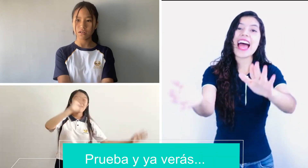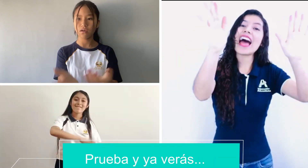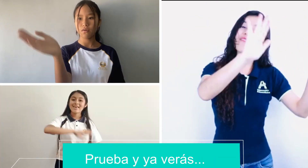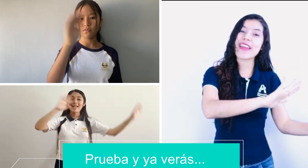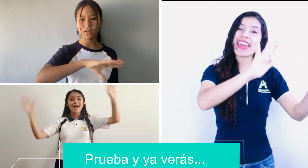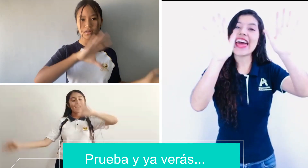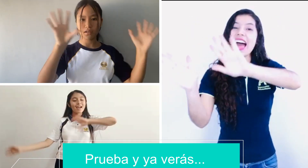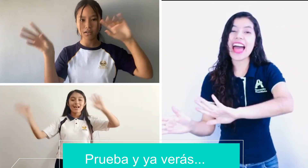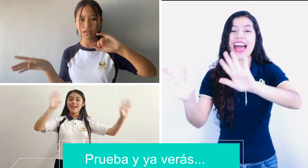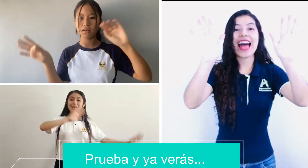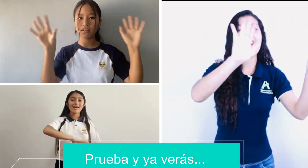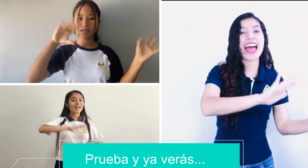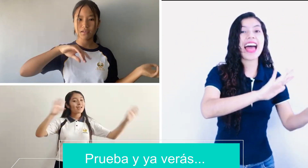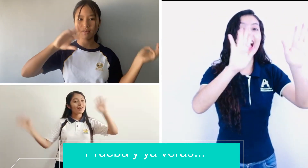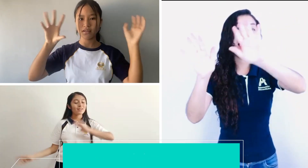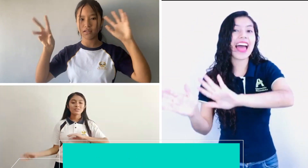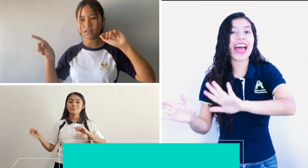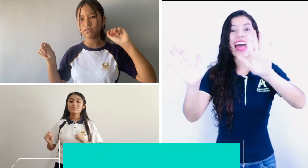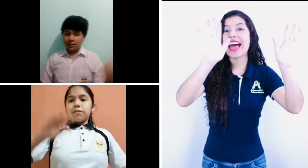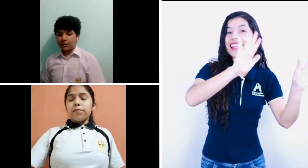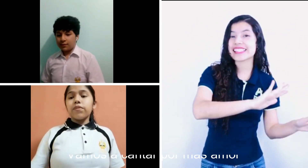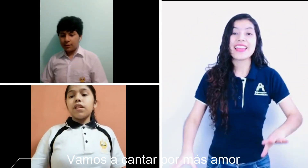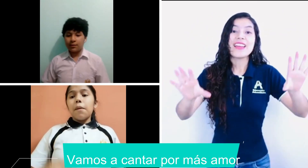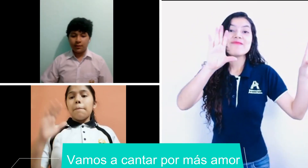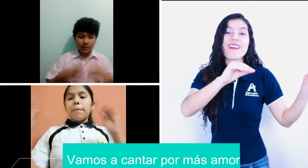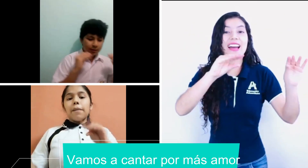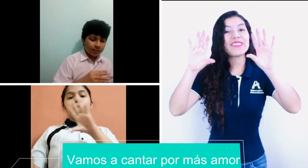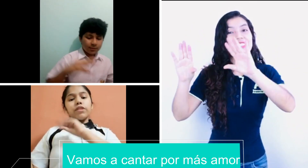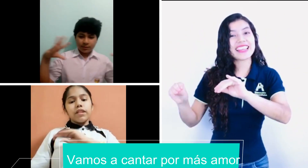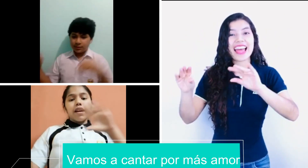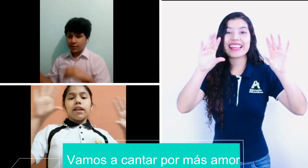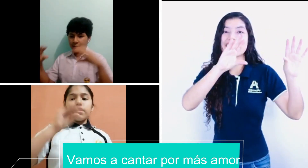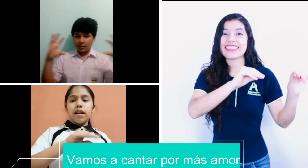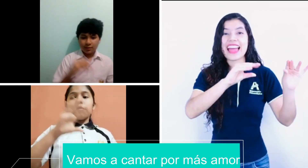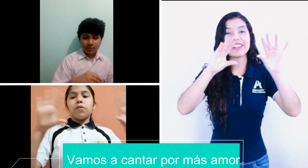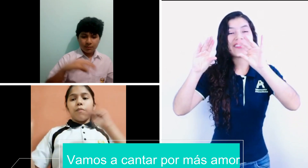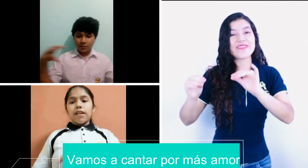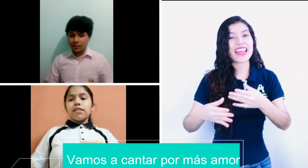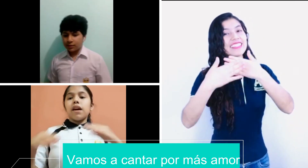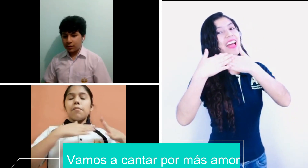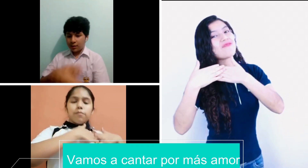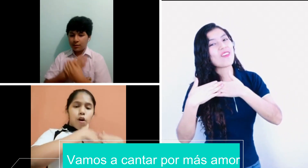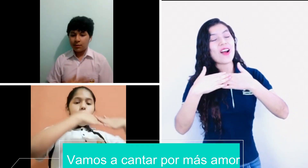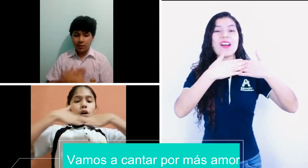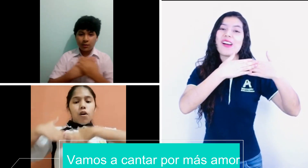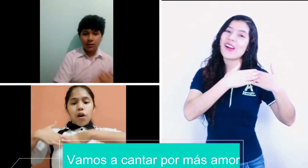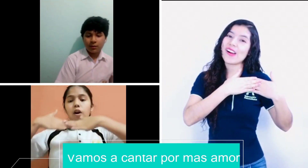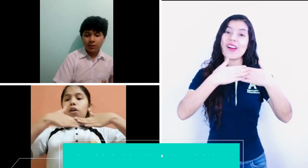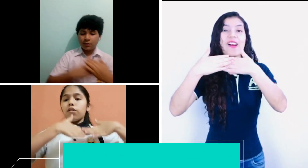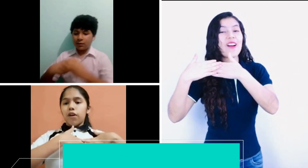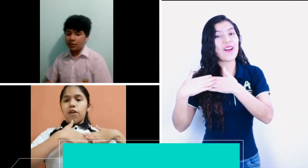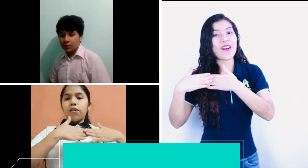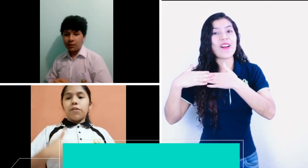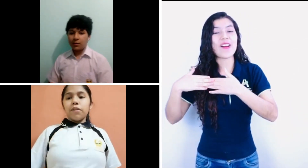y ya verás Vamos a cantar por más amor,